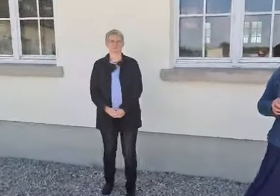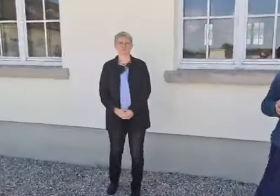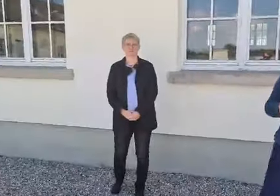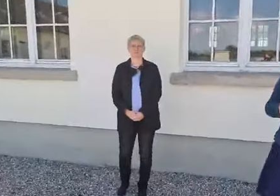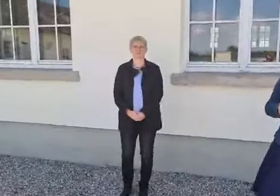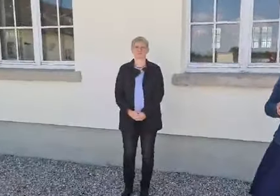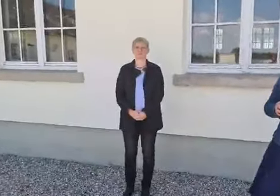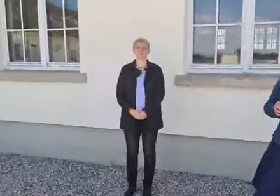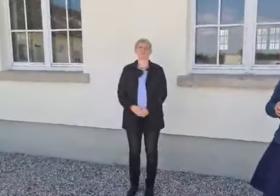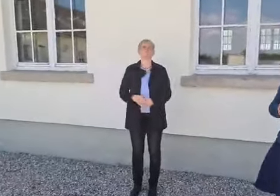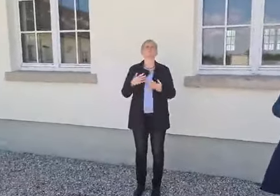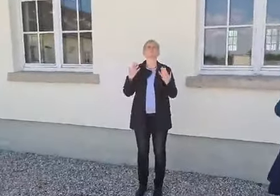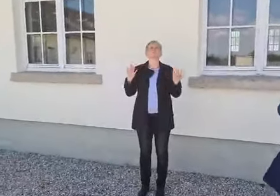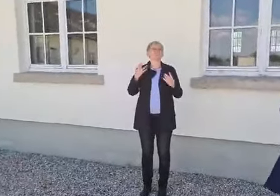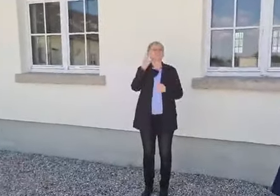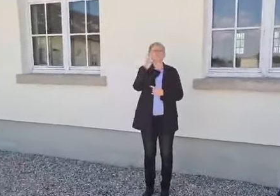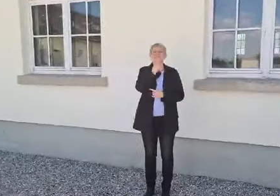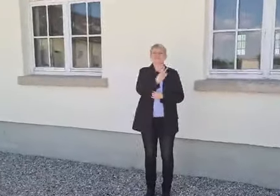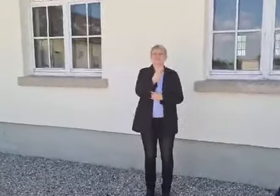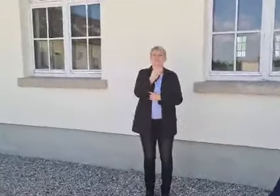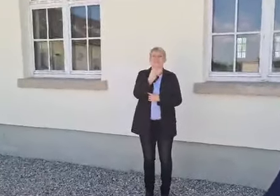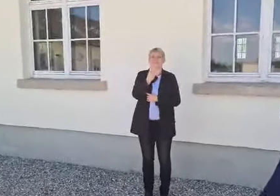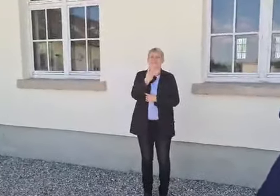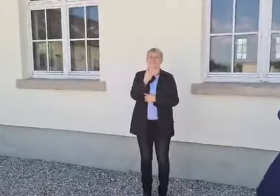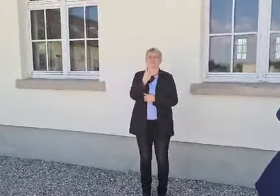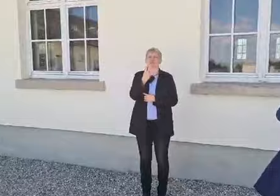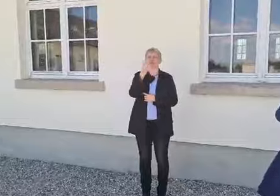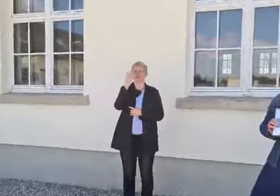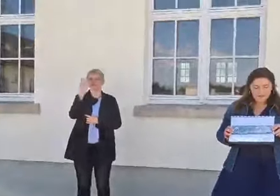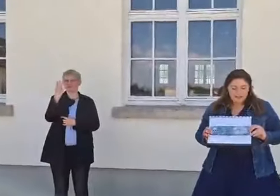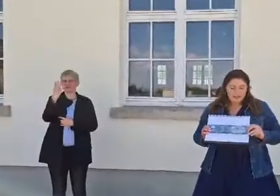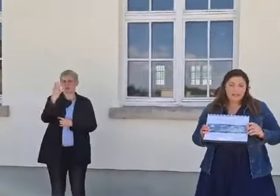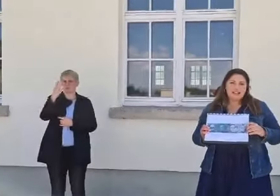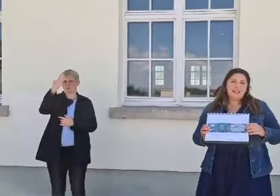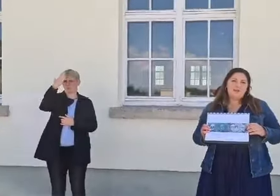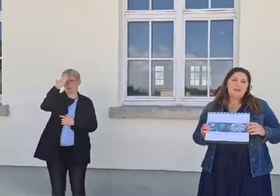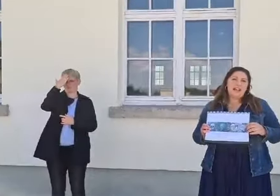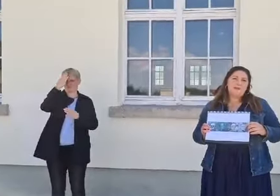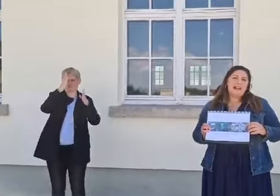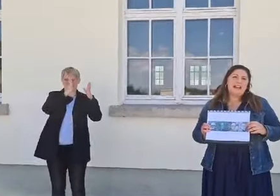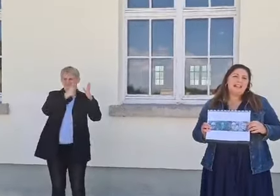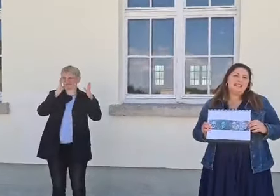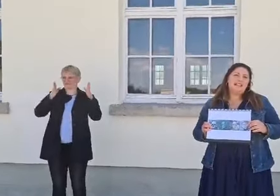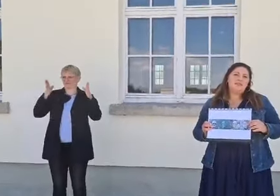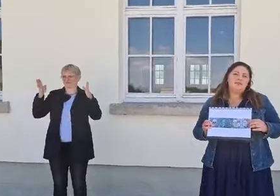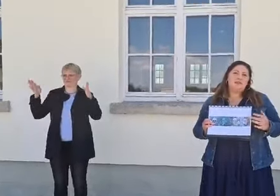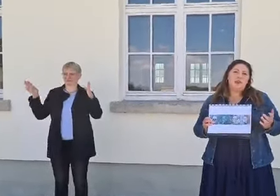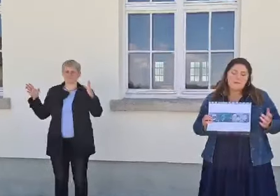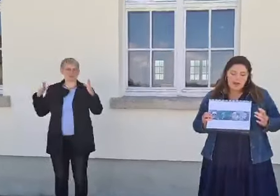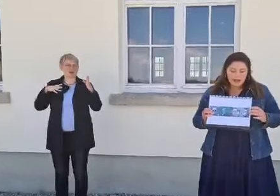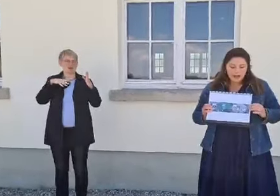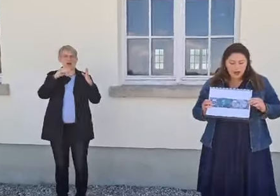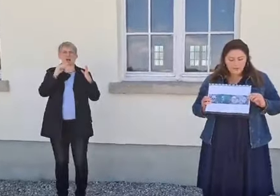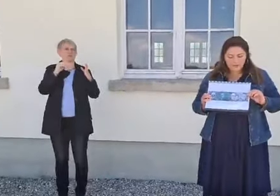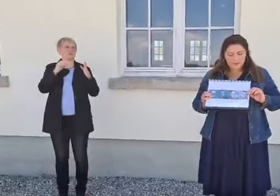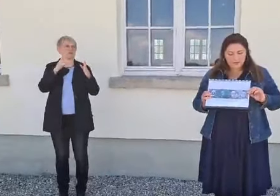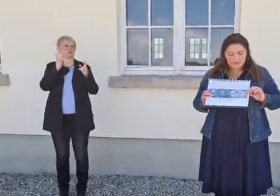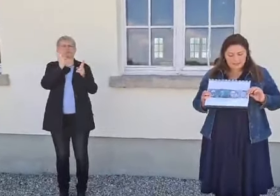Also man sieht hier vier verschiedene Köpfe, beginnend mit einem relativ normalen Kopf. Man sieht